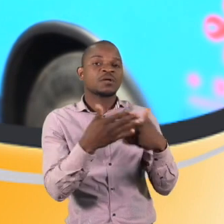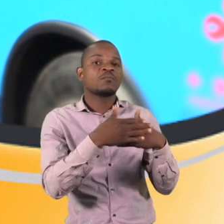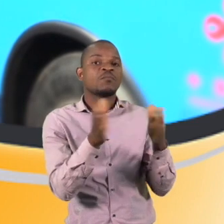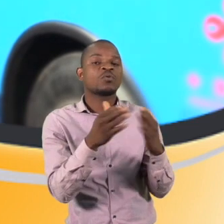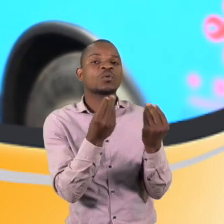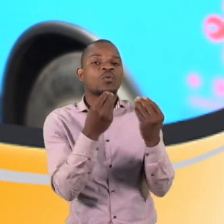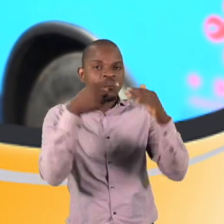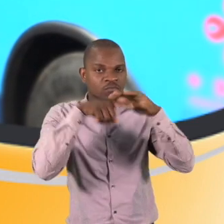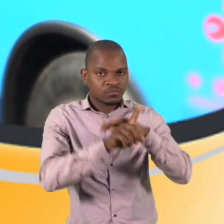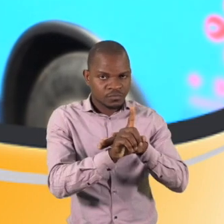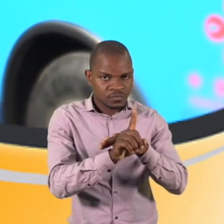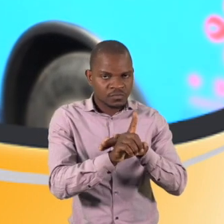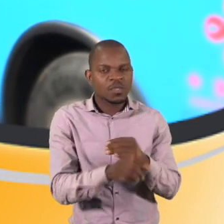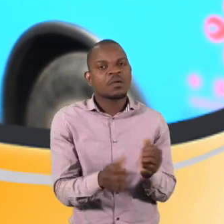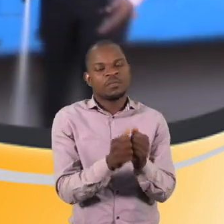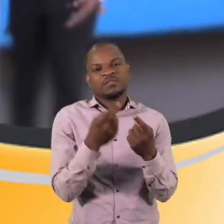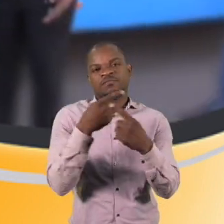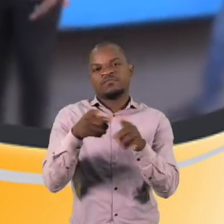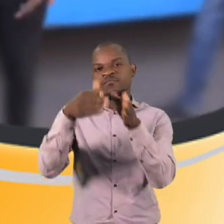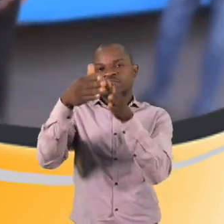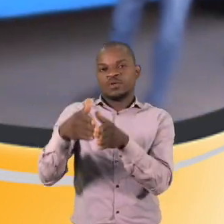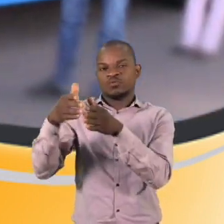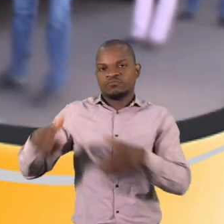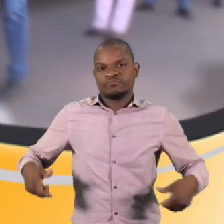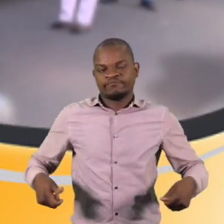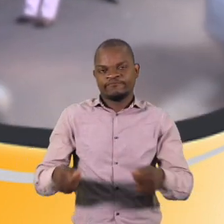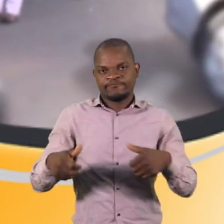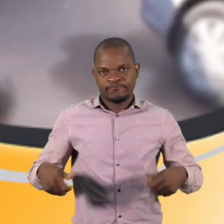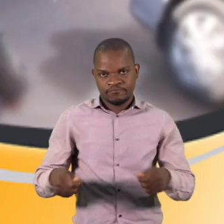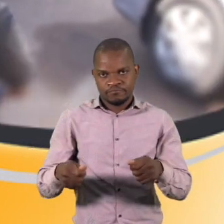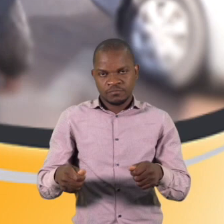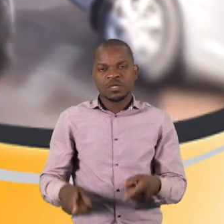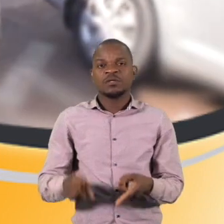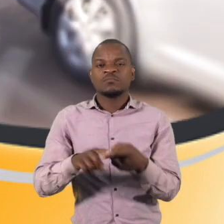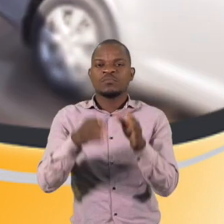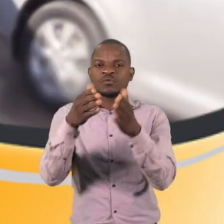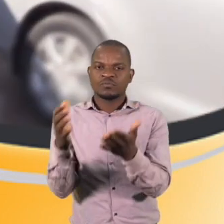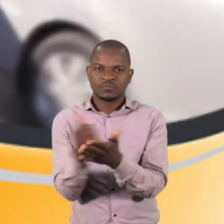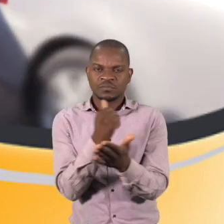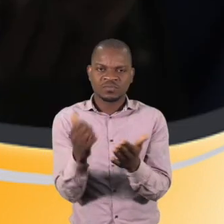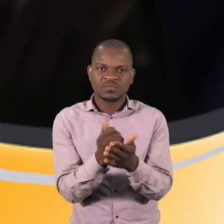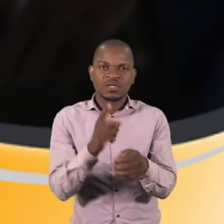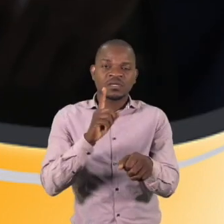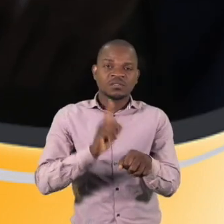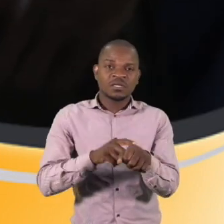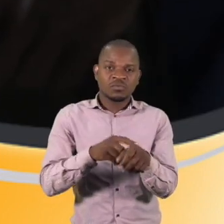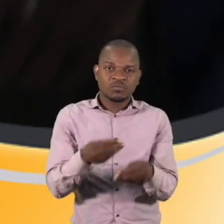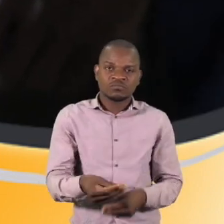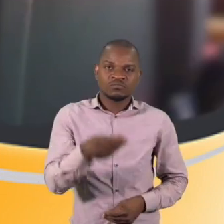e sair pela porta de trás do autocarro, excepto os passageiros com deficiência físico-motora. Os cobradores não devem usar